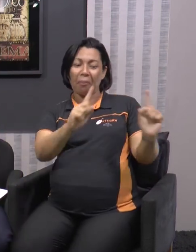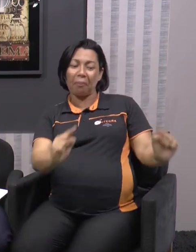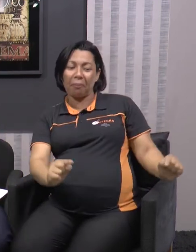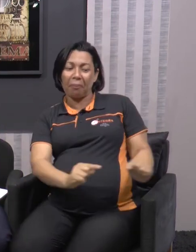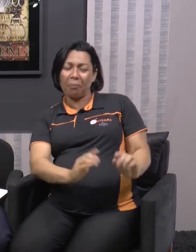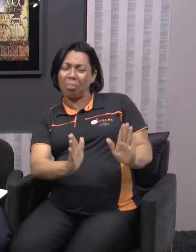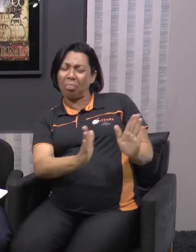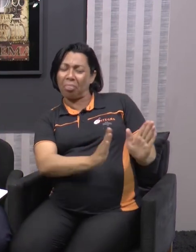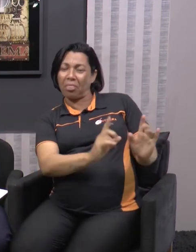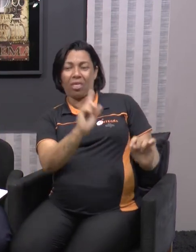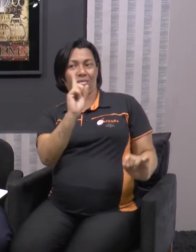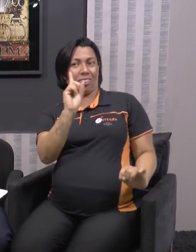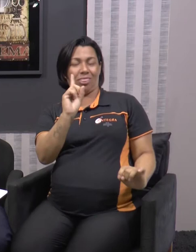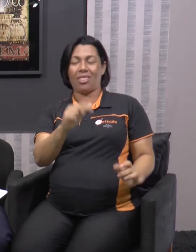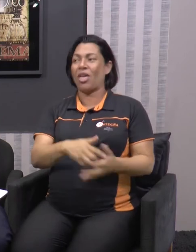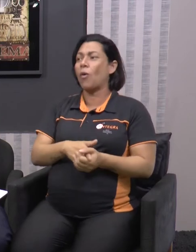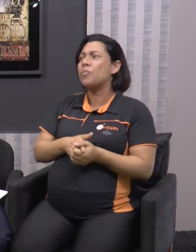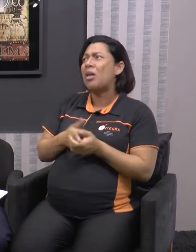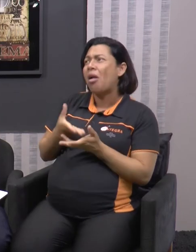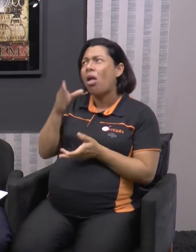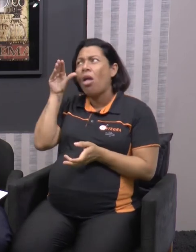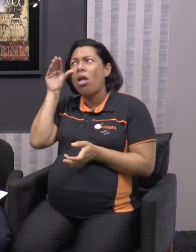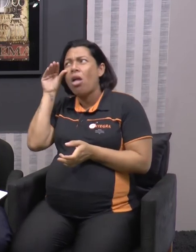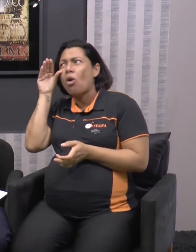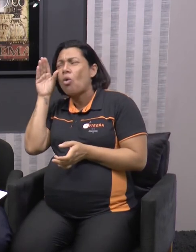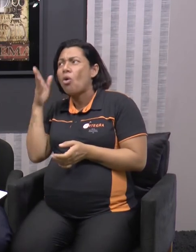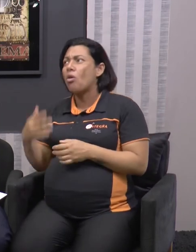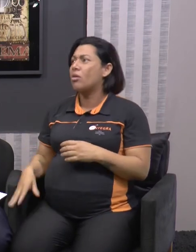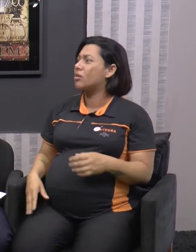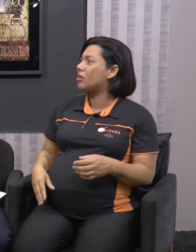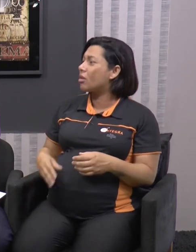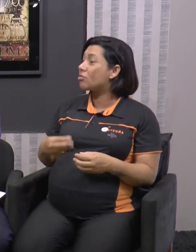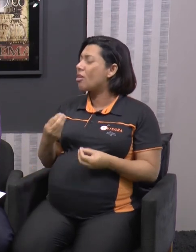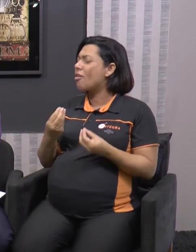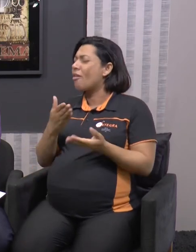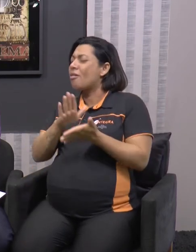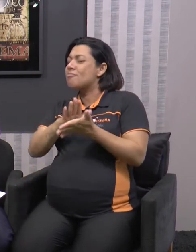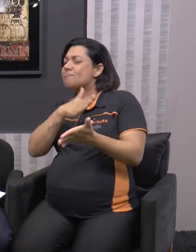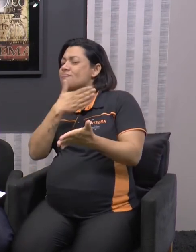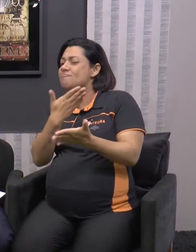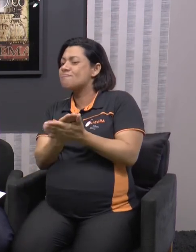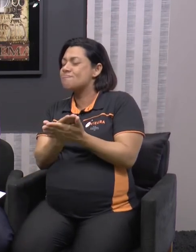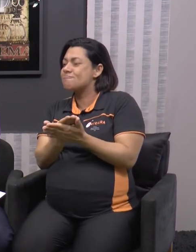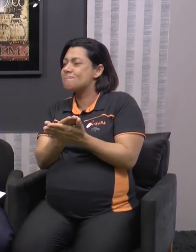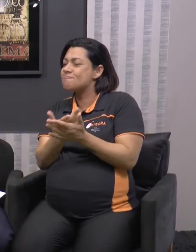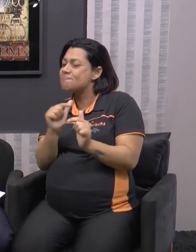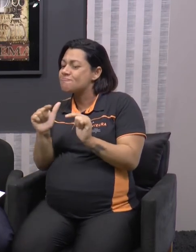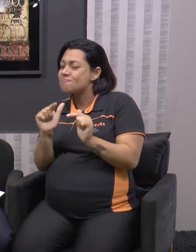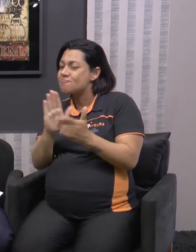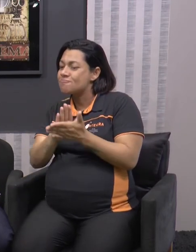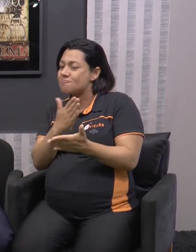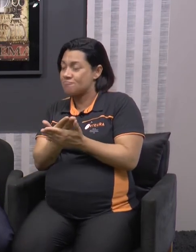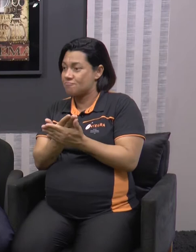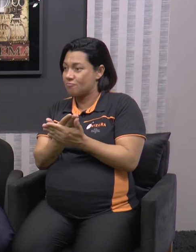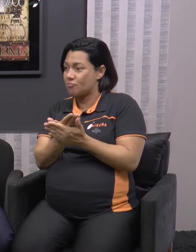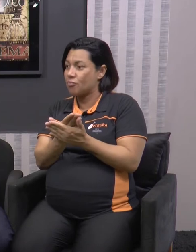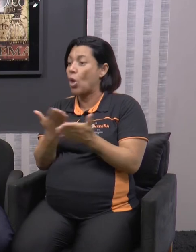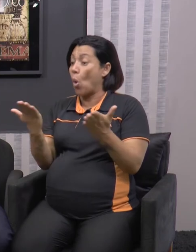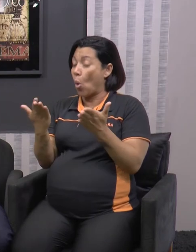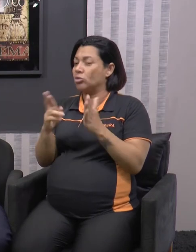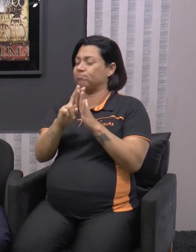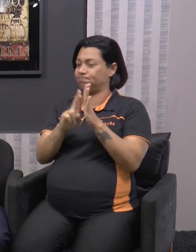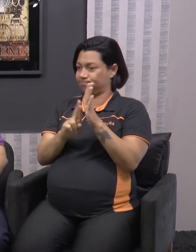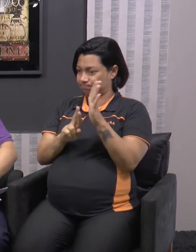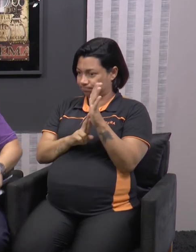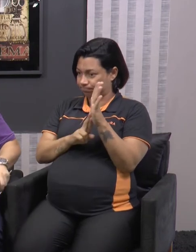bom. Sabe o é? Eu queria perguntar pra você das curiosidades da questão dessa profissão. Que a gente sabe que ela é regulamentada.